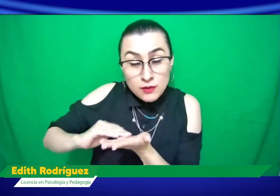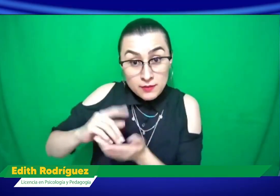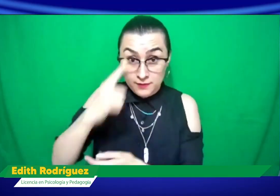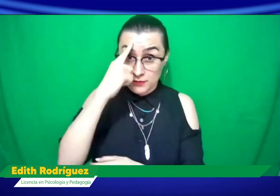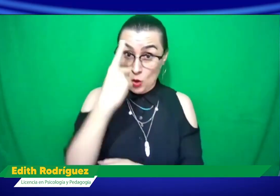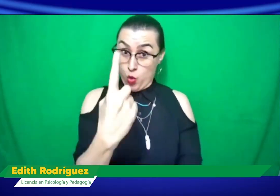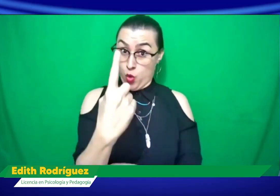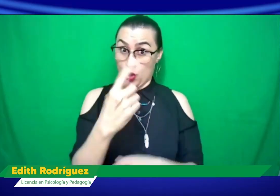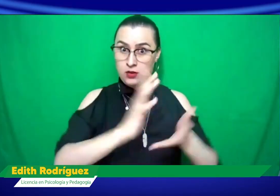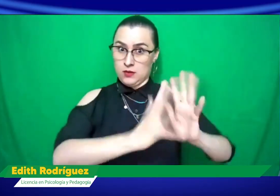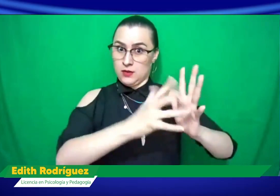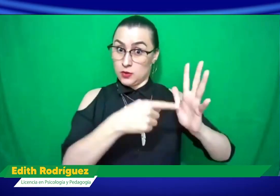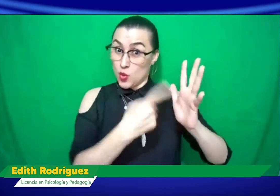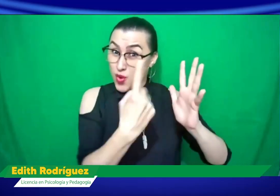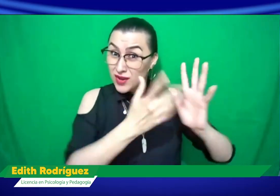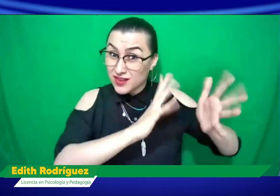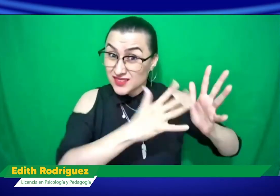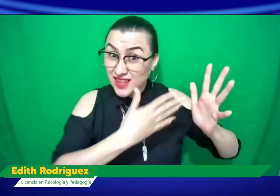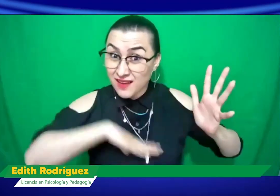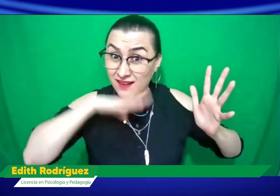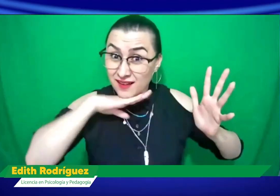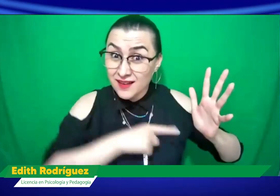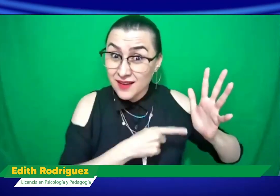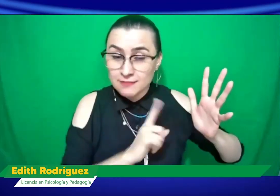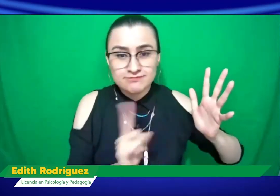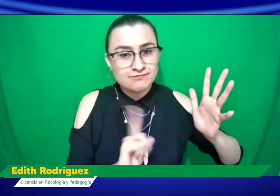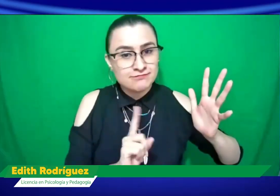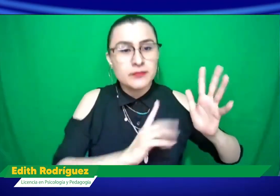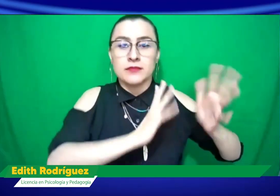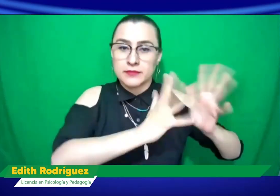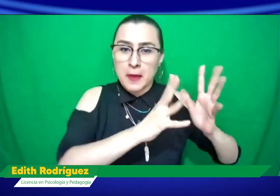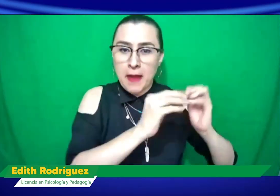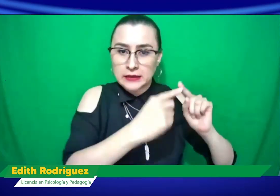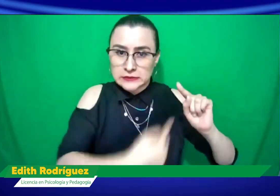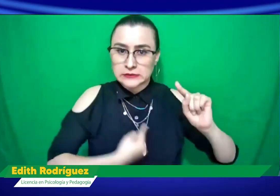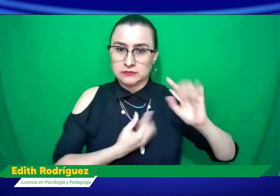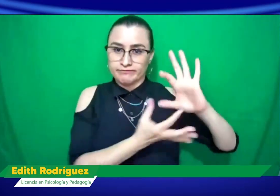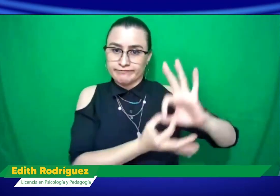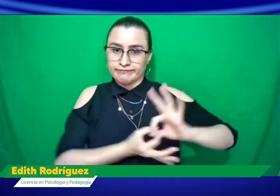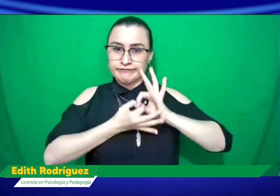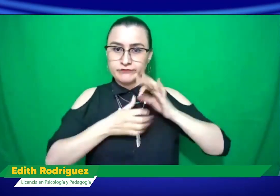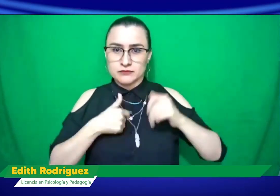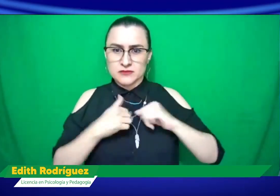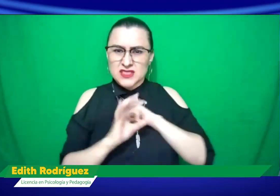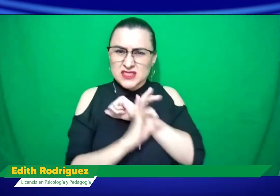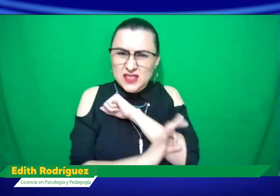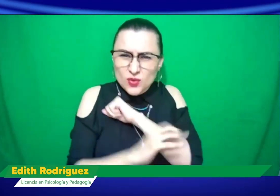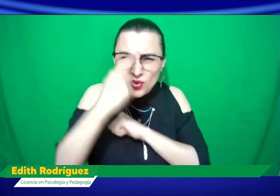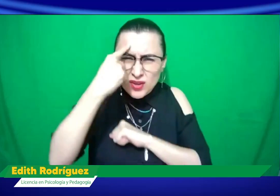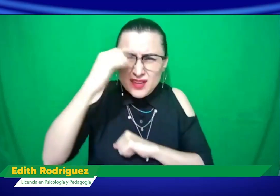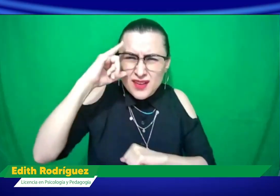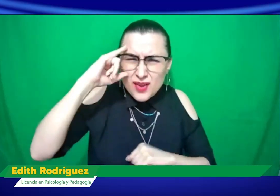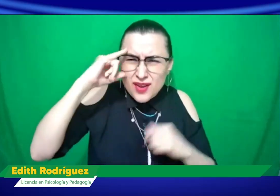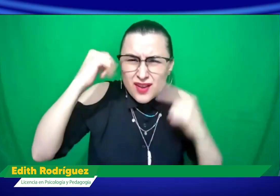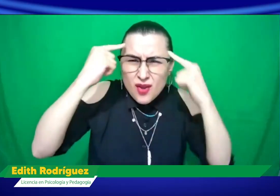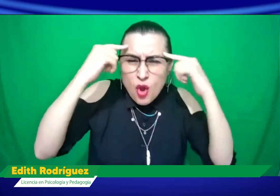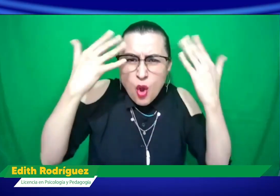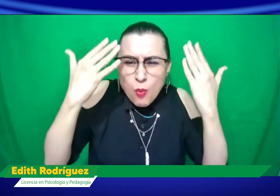ellos de solución? No era solamente la lengua de señas, era todas otras cosas a nivel